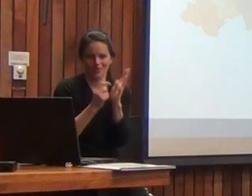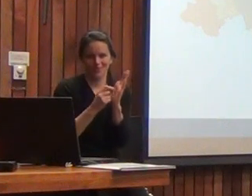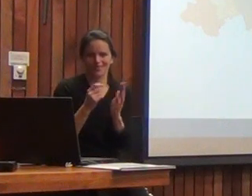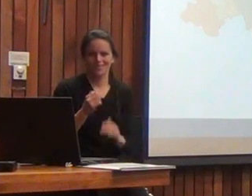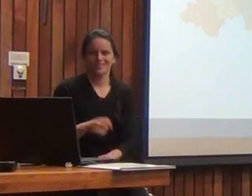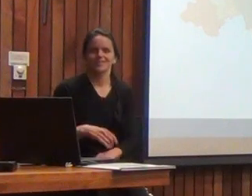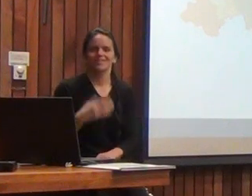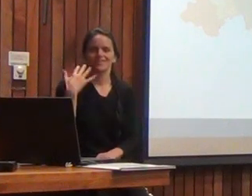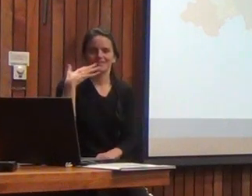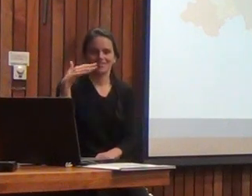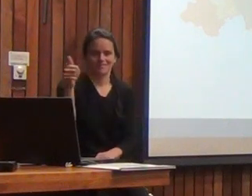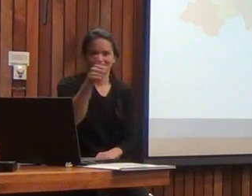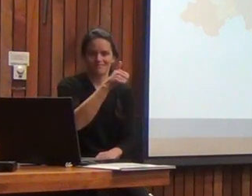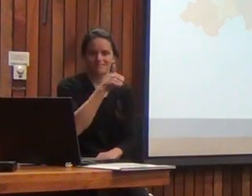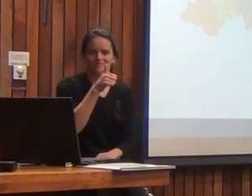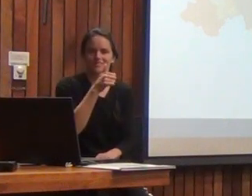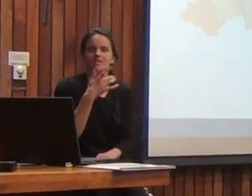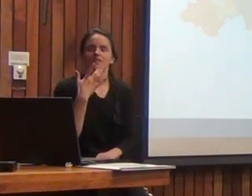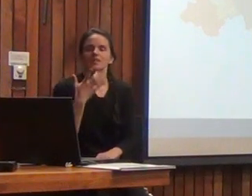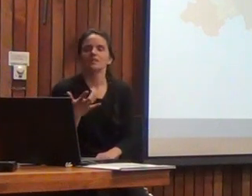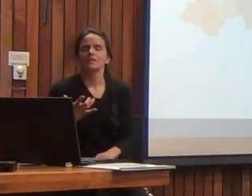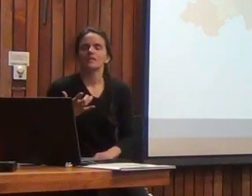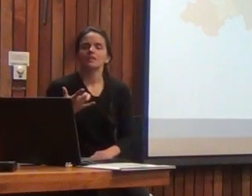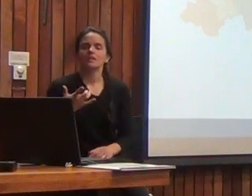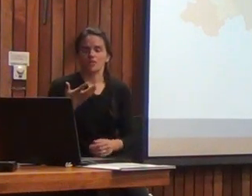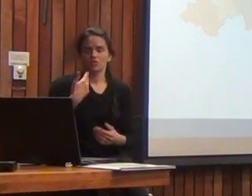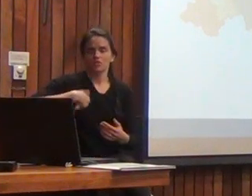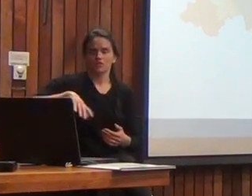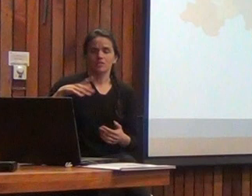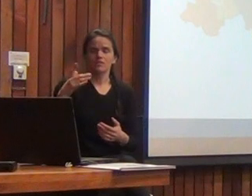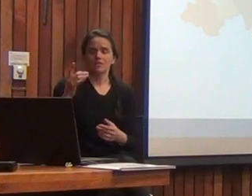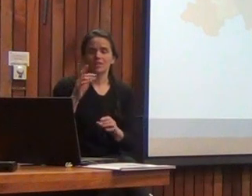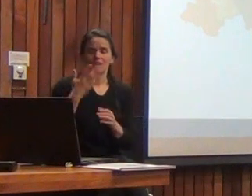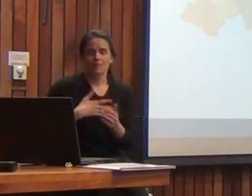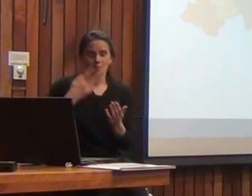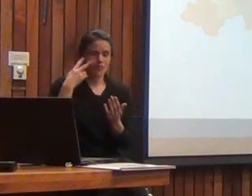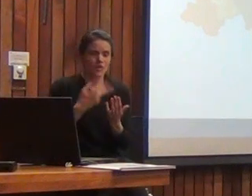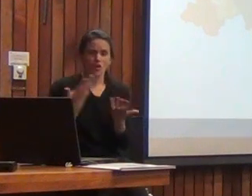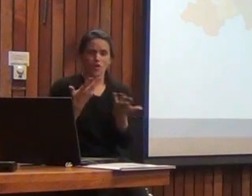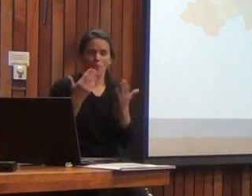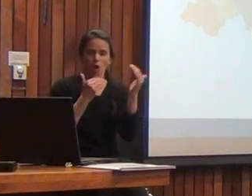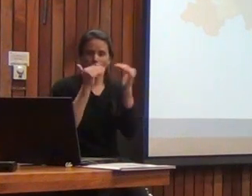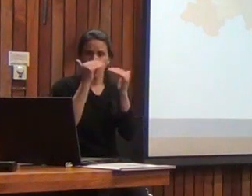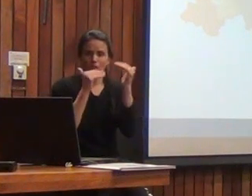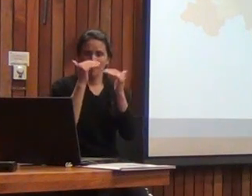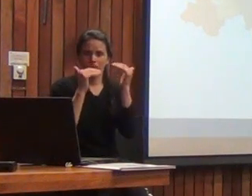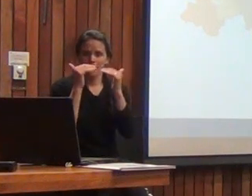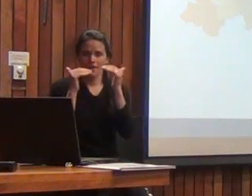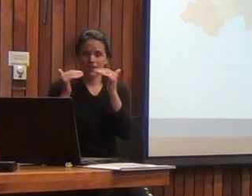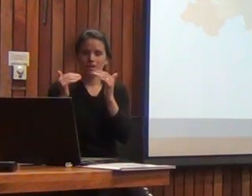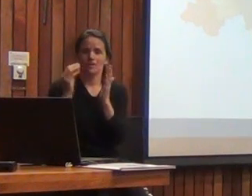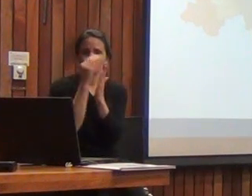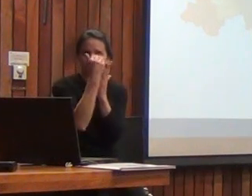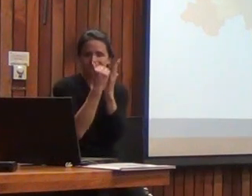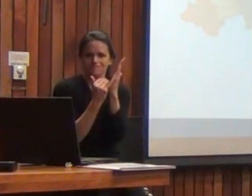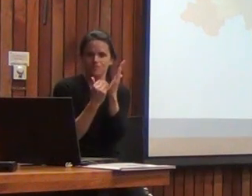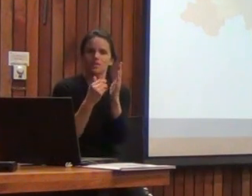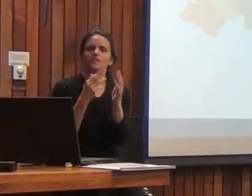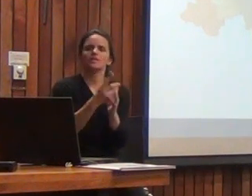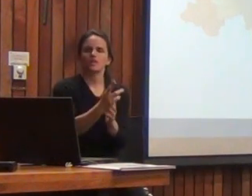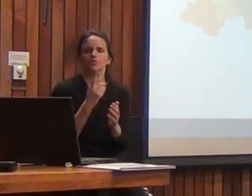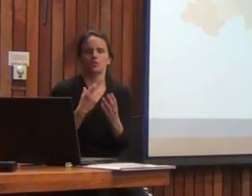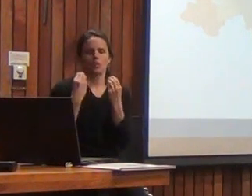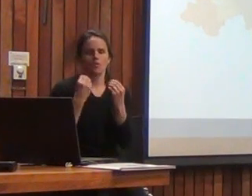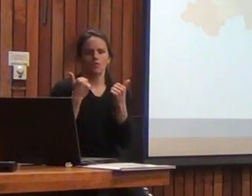pero esos datos nos sirvieron para saber cómo iban ordenados a nivel de dificultad los distintos ítems y los resultados fueron muy